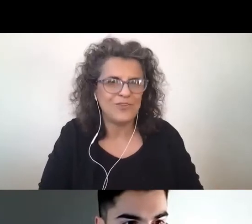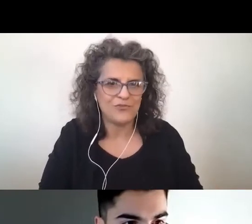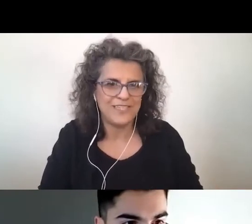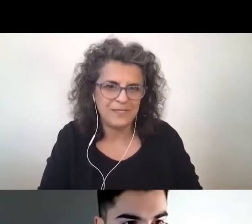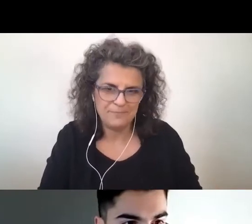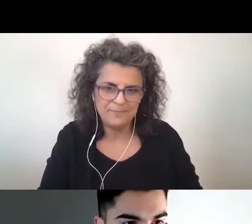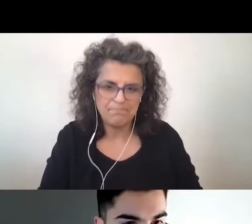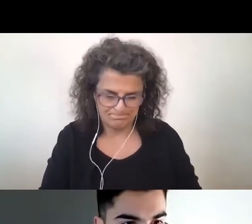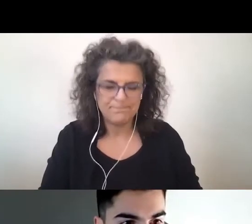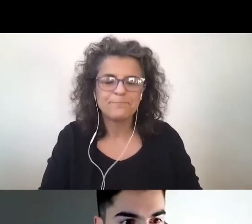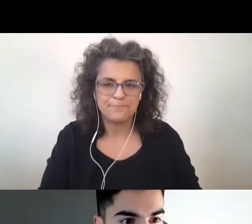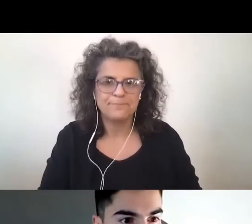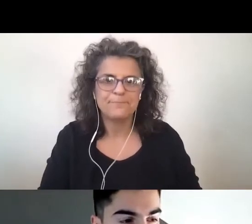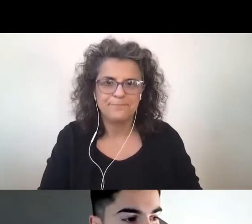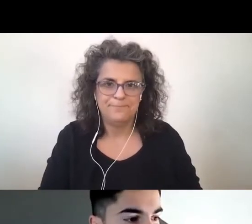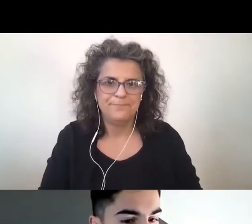che adesso vi farò vedere.